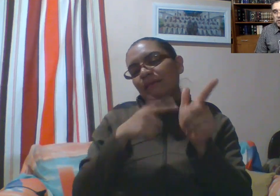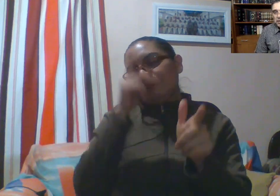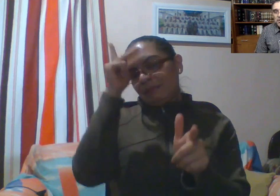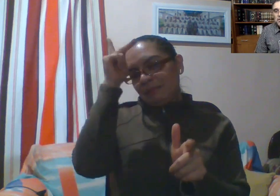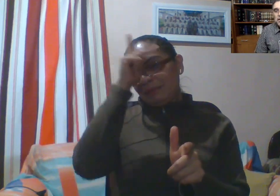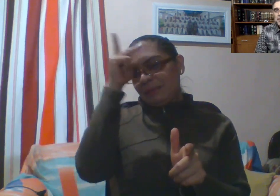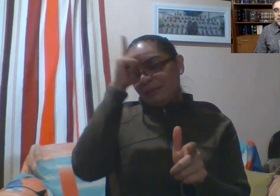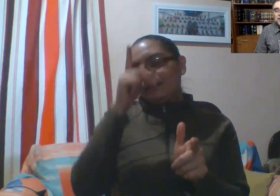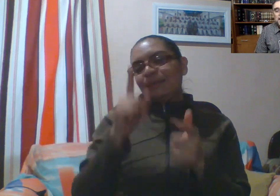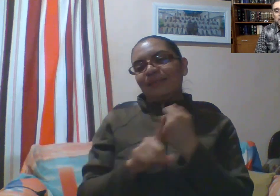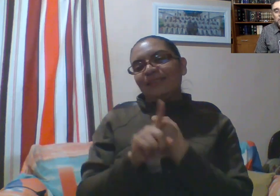que el señor sí ya me está sanando.